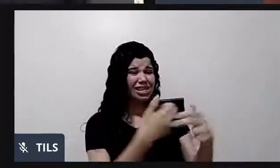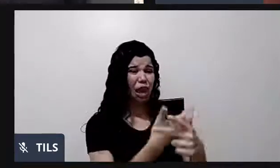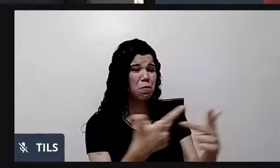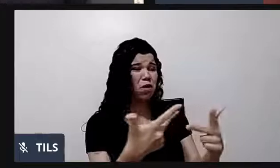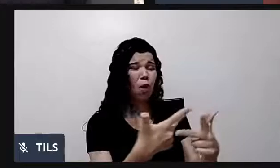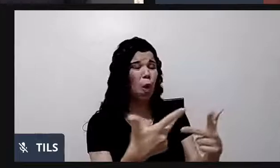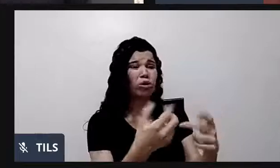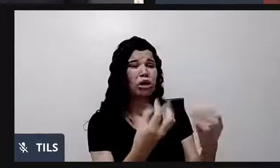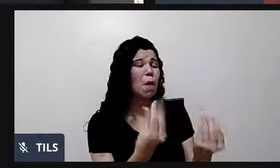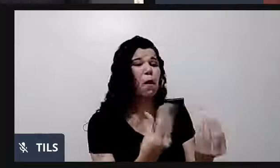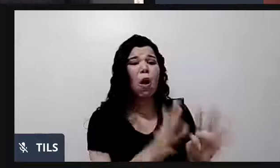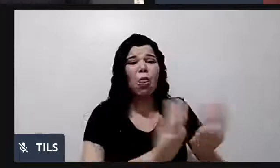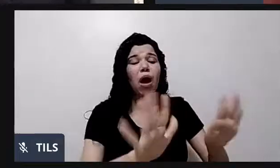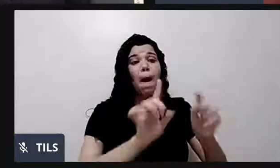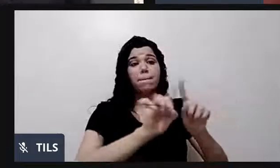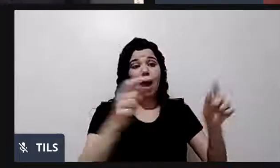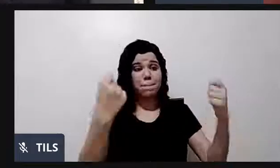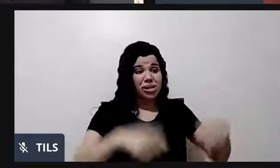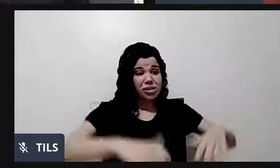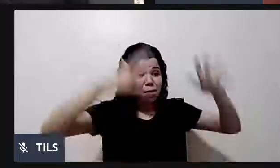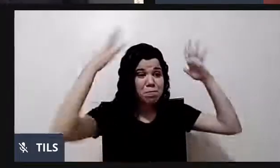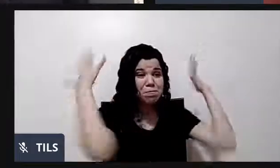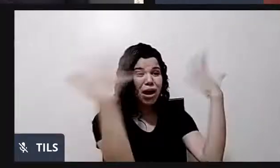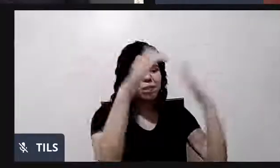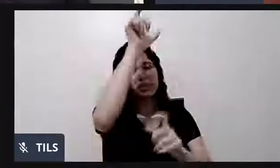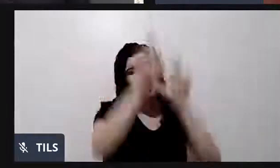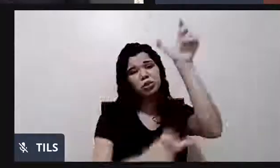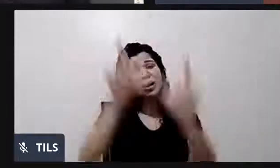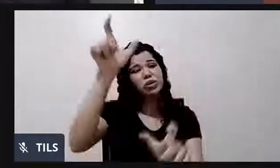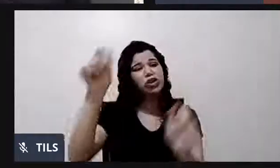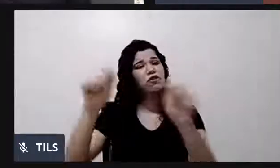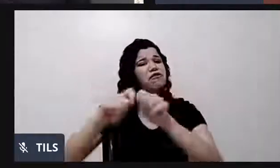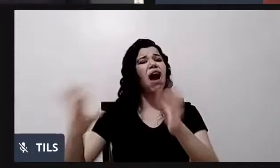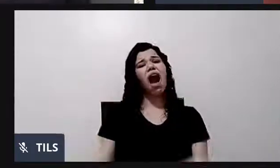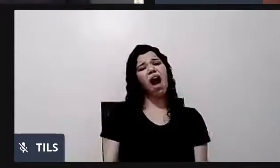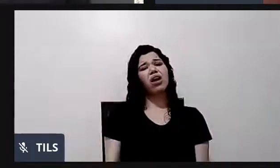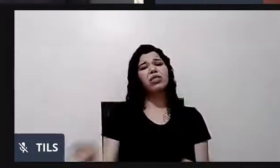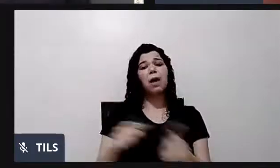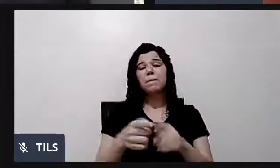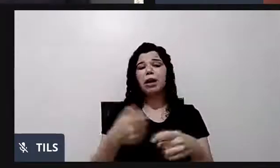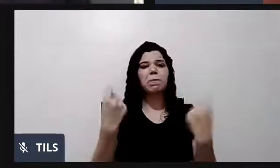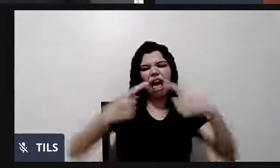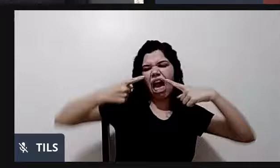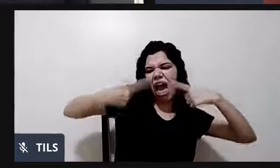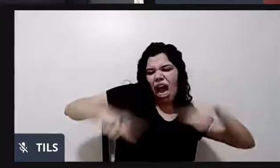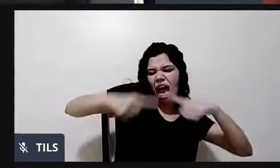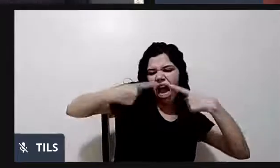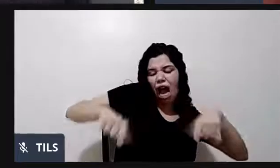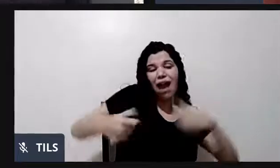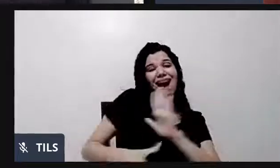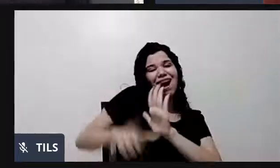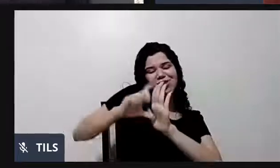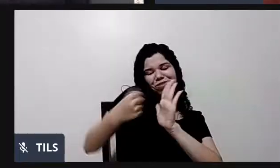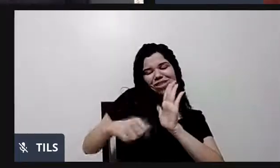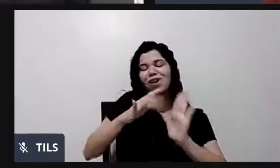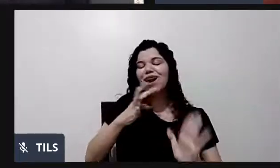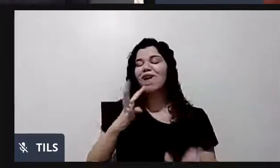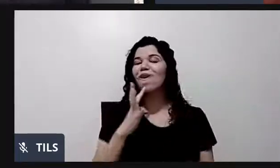menos, aplaudir quem faz. Ou, no mínimo, não criticar sem conhecer. Veja, são três degraus.